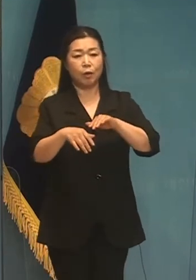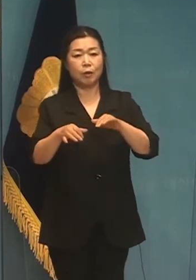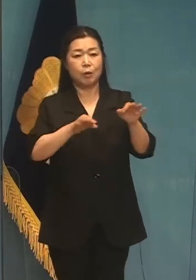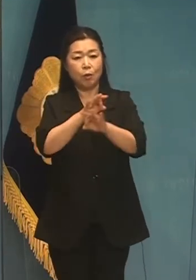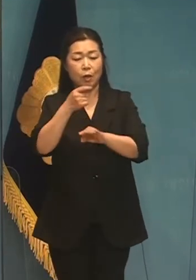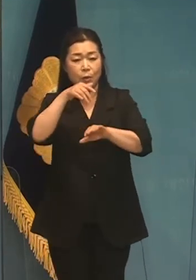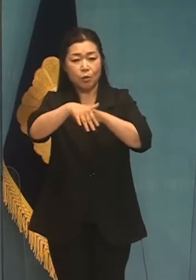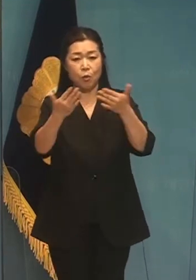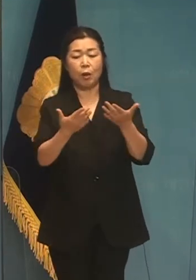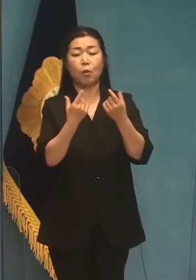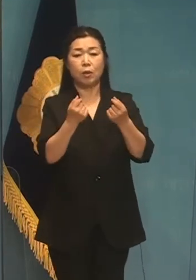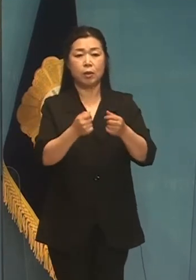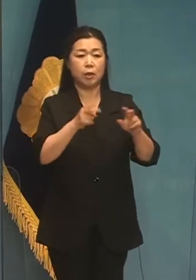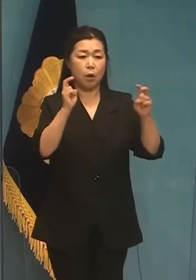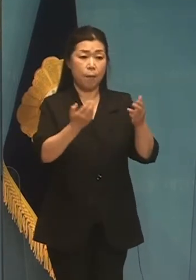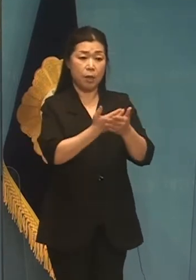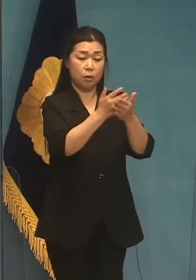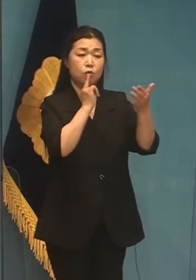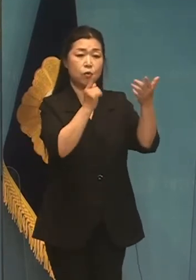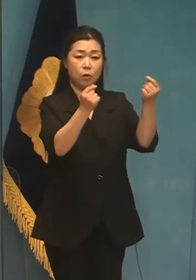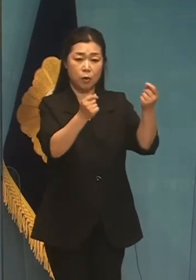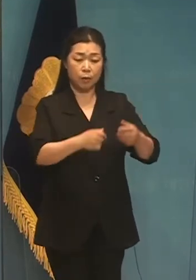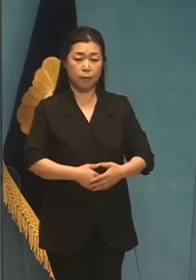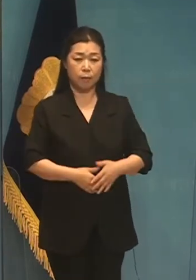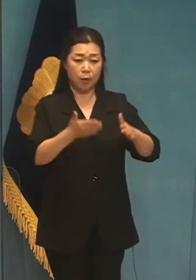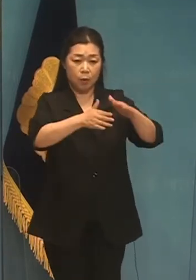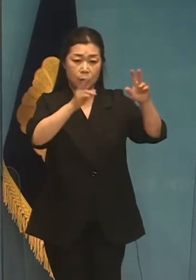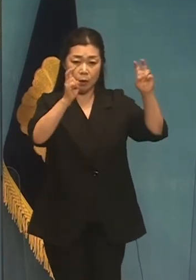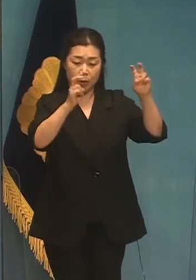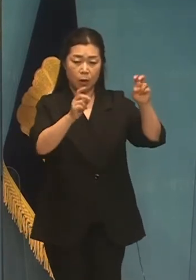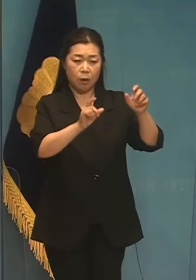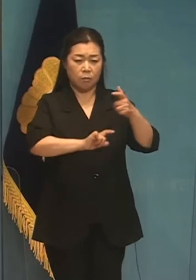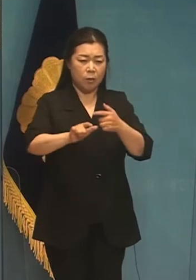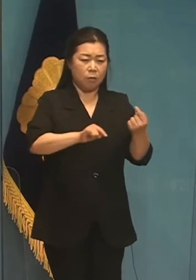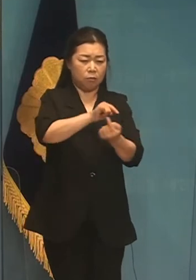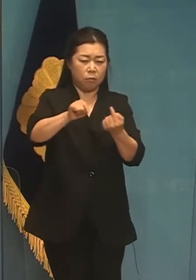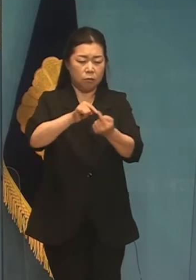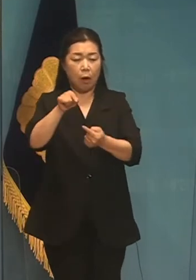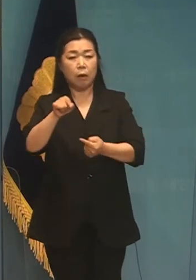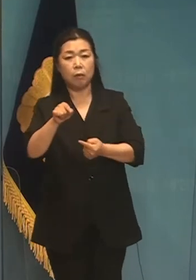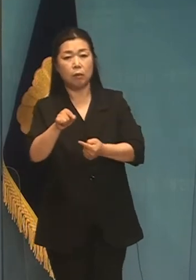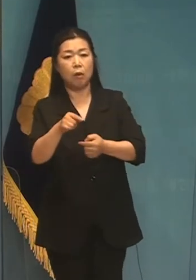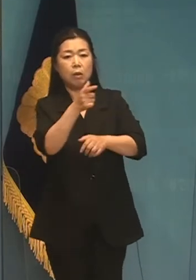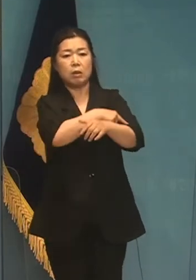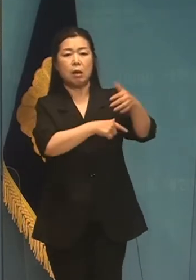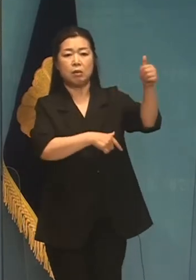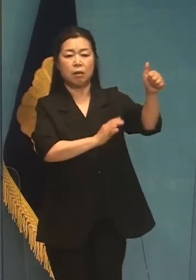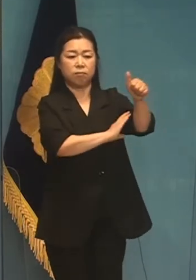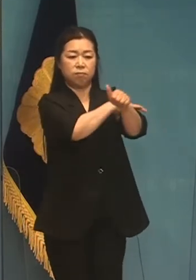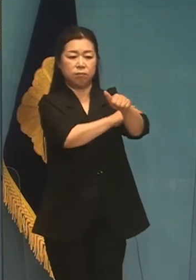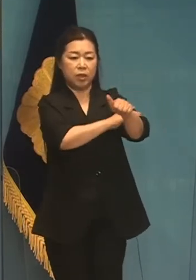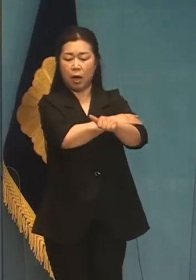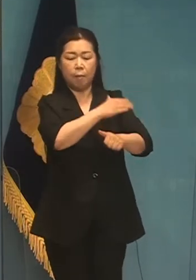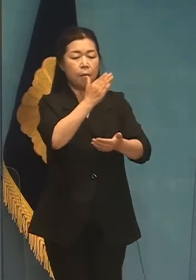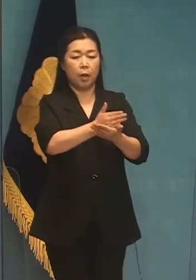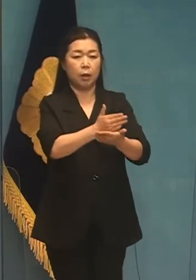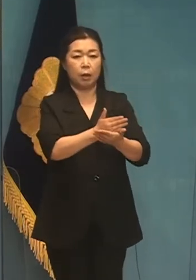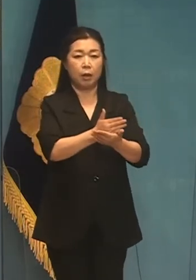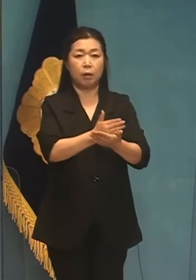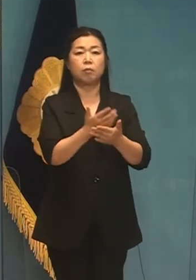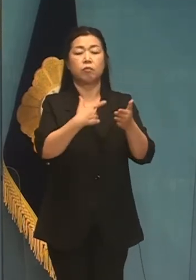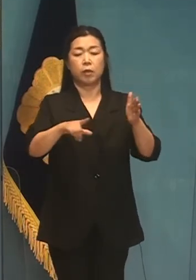보장하는 것인 것처럼 공기업이 방만하게 운영되거나 이사장의 전행이 이루어지지 않도록